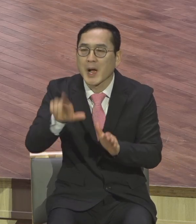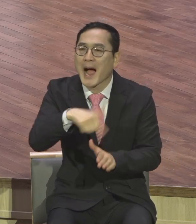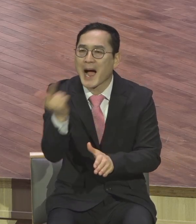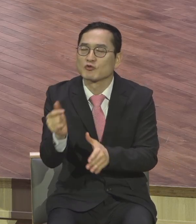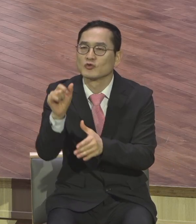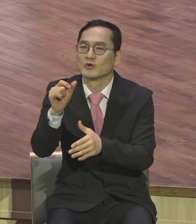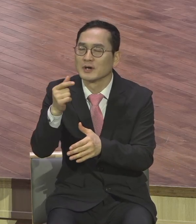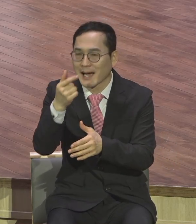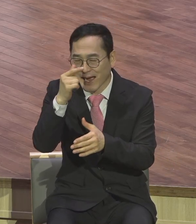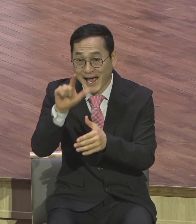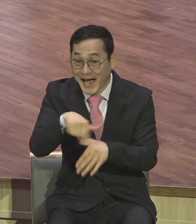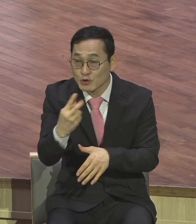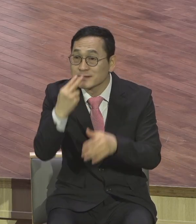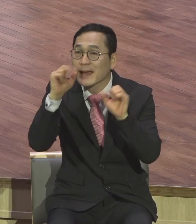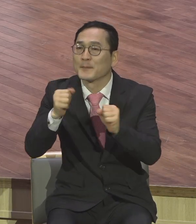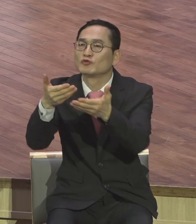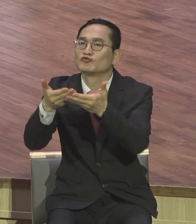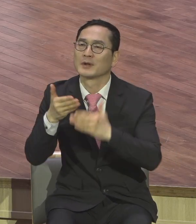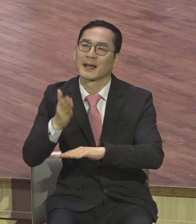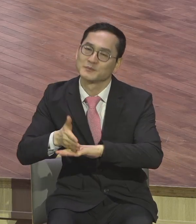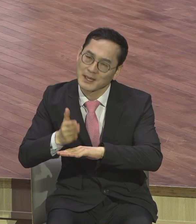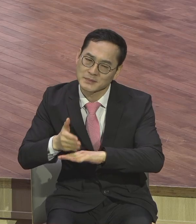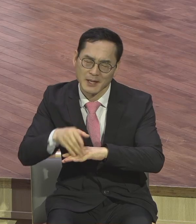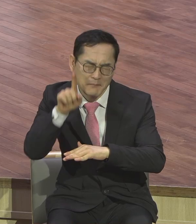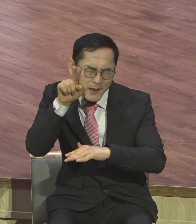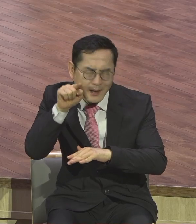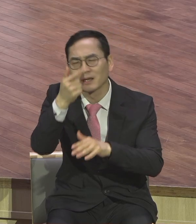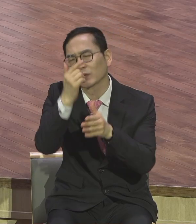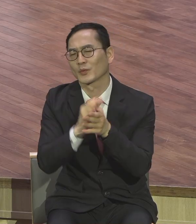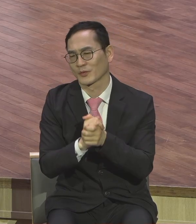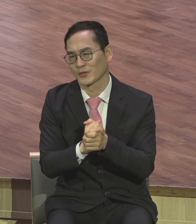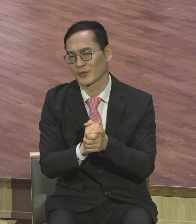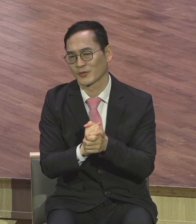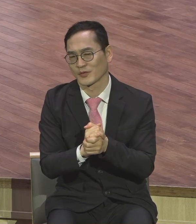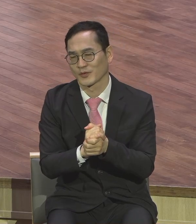또 살려줬어 그럼 오늘 또 사는 거에요 하루하루 하루살인 인생이에요